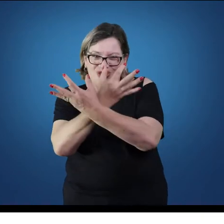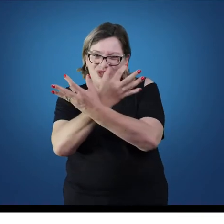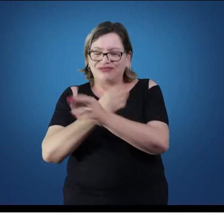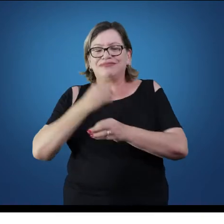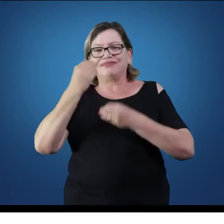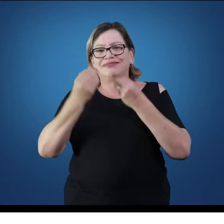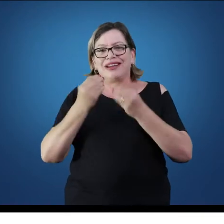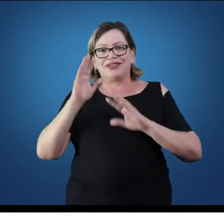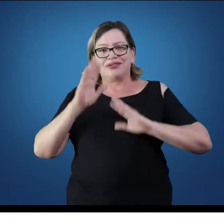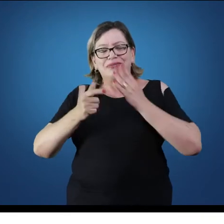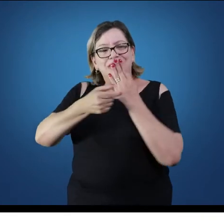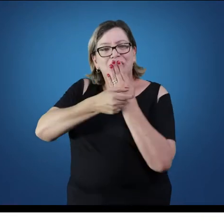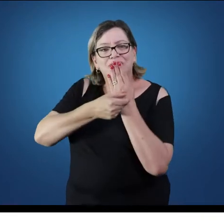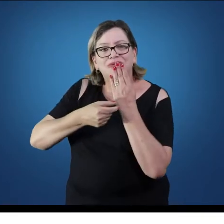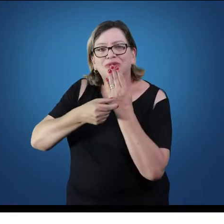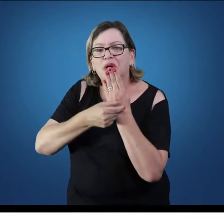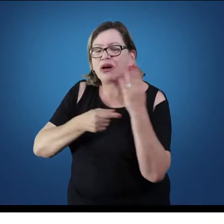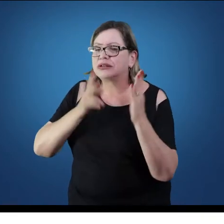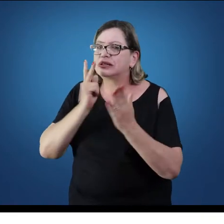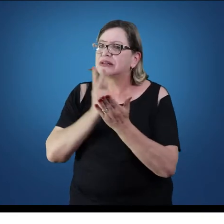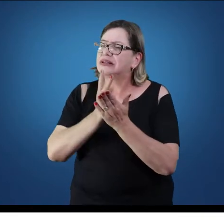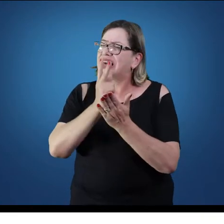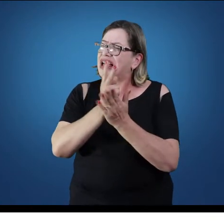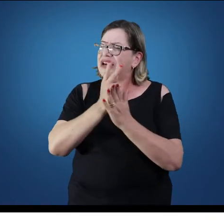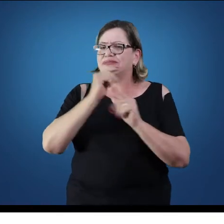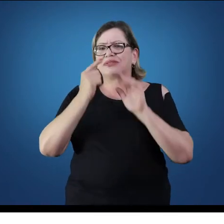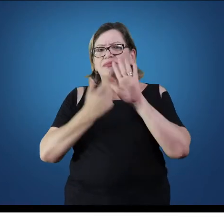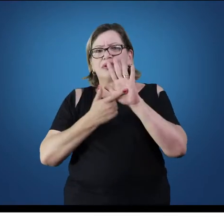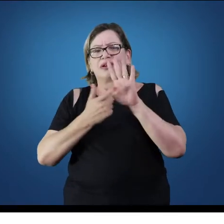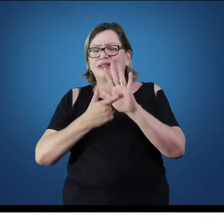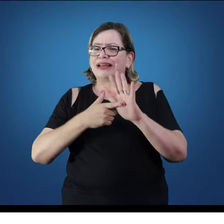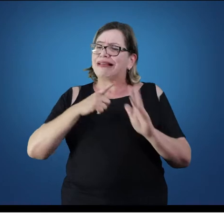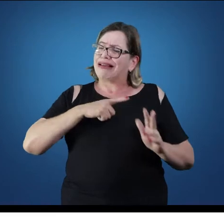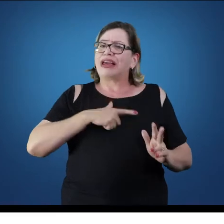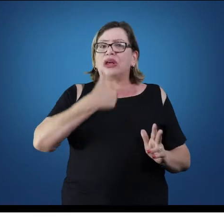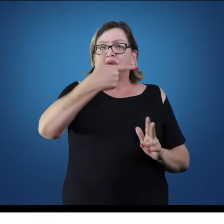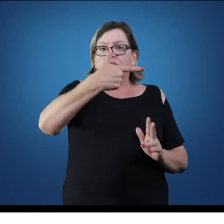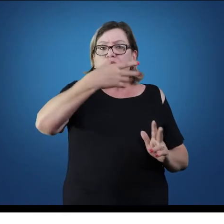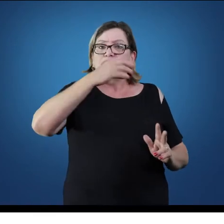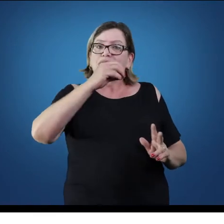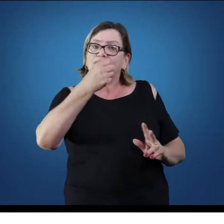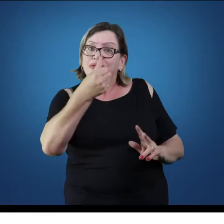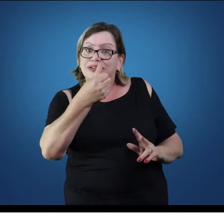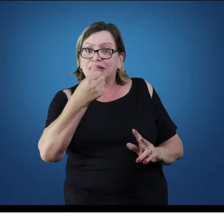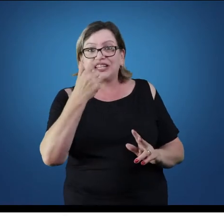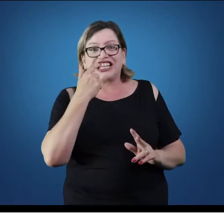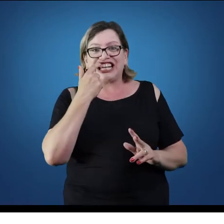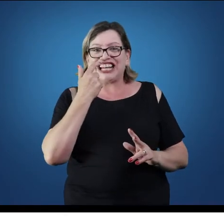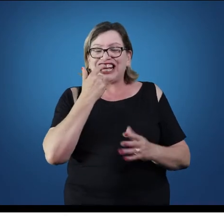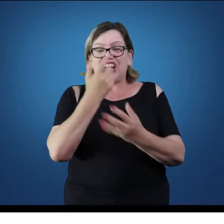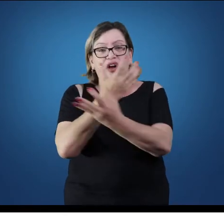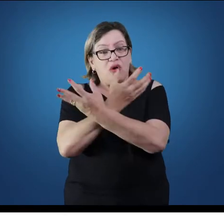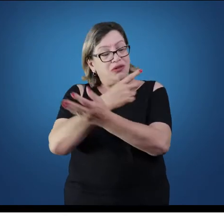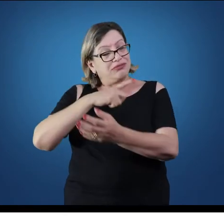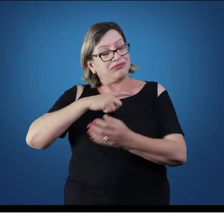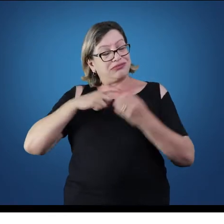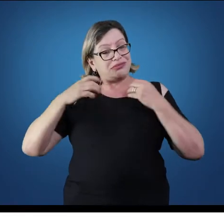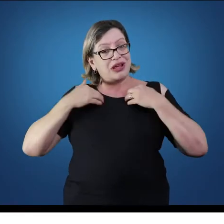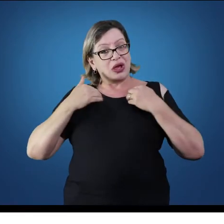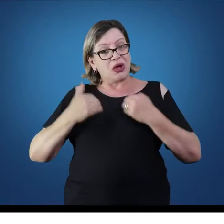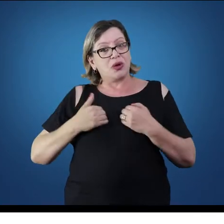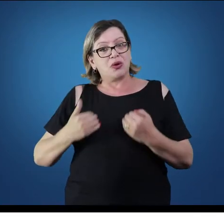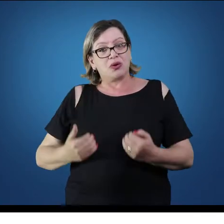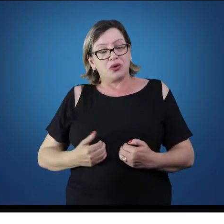autores, há algumas sempre distorções científicas, nós temos 206 ossos. Então nós temos desde as funções